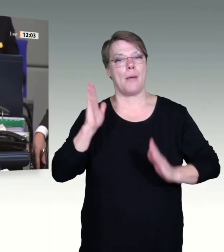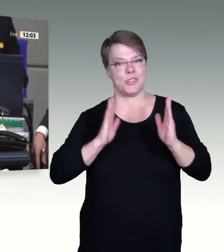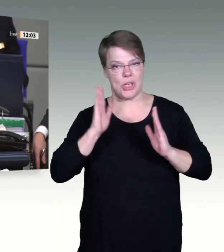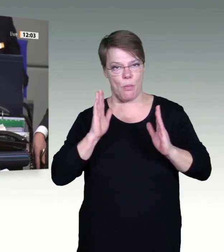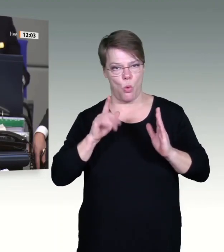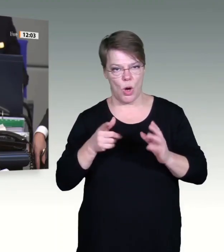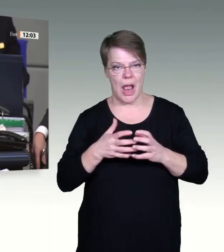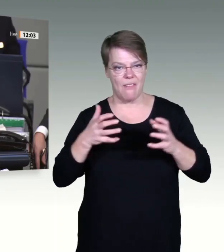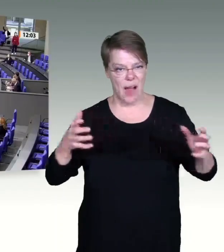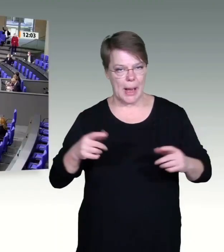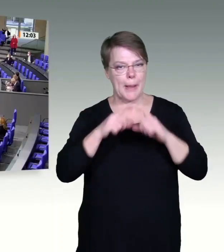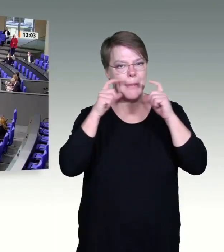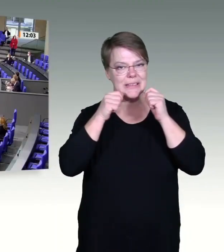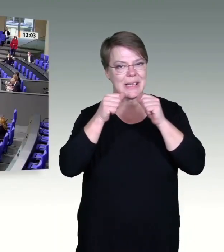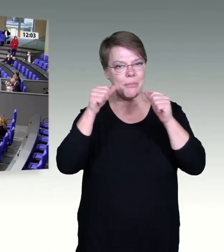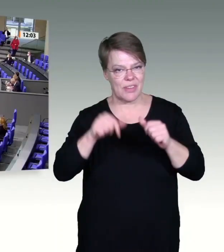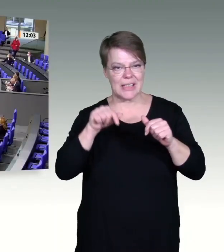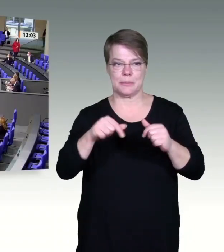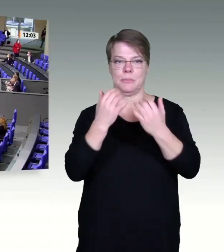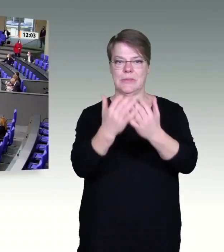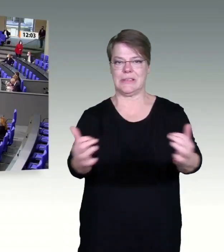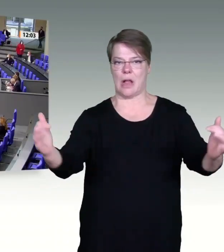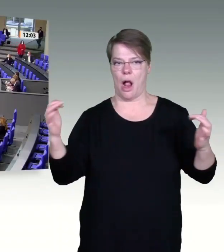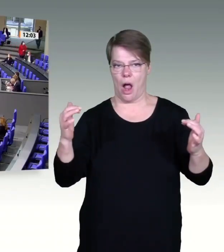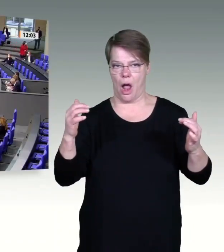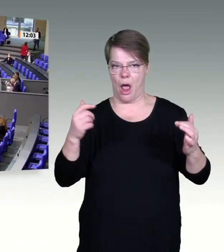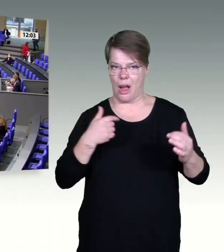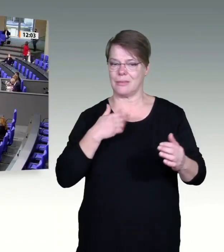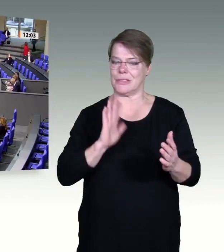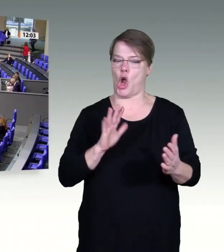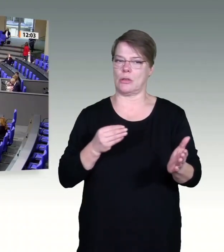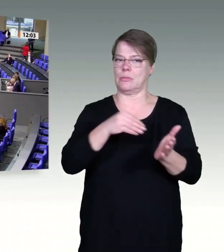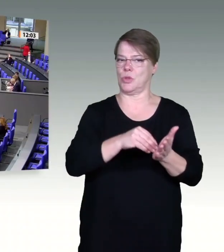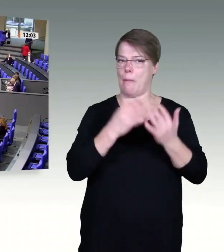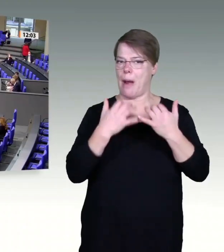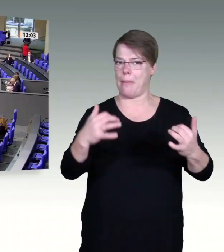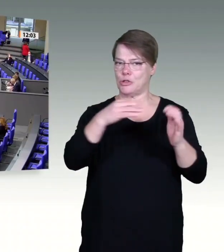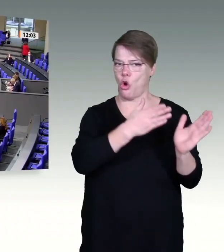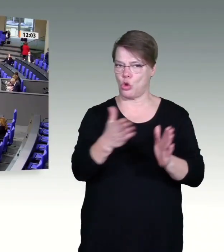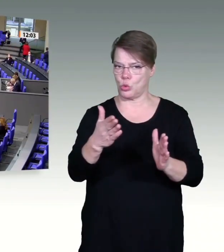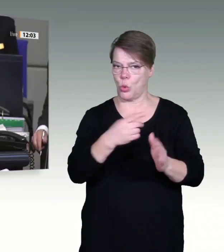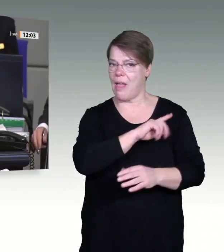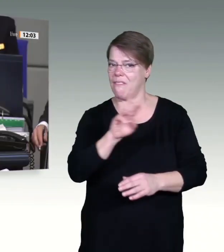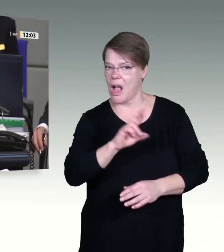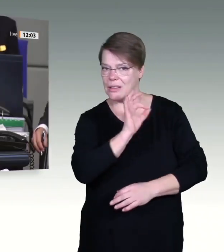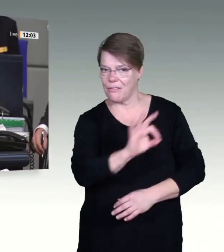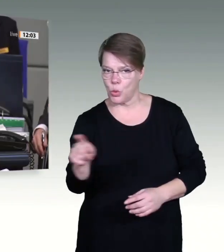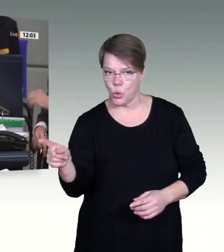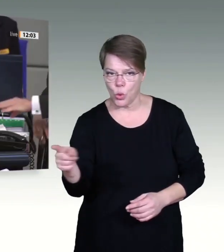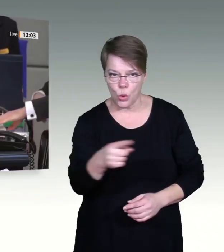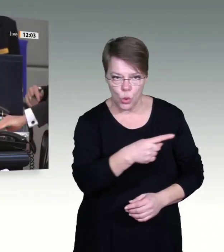Die AfD-Fraktion. Enthaltungen? Sehe ich keine. Damit ist die erweiterte